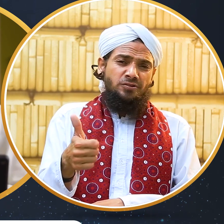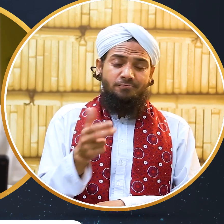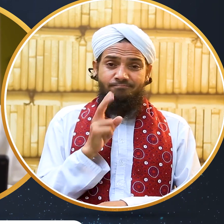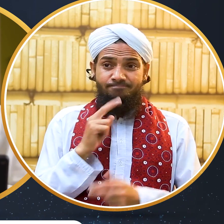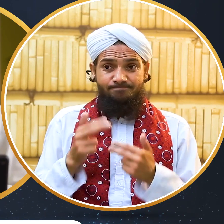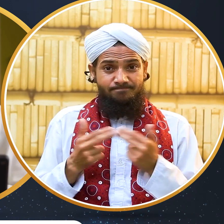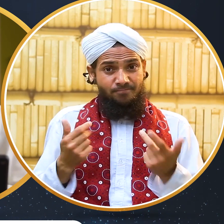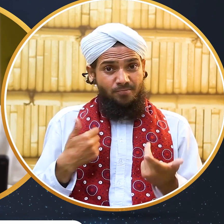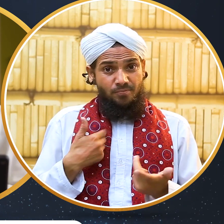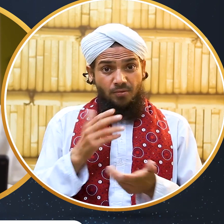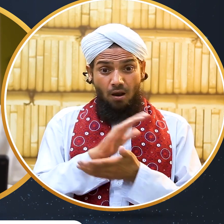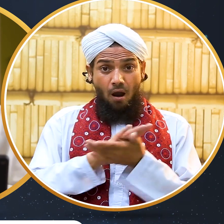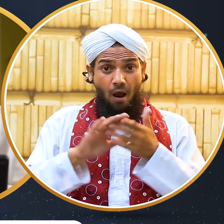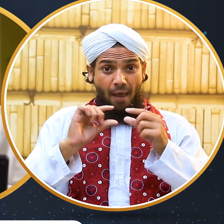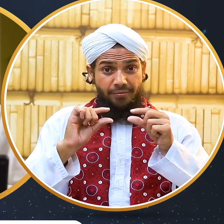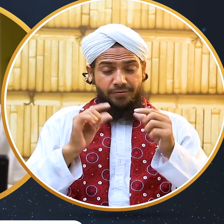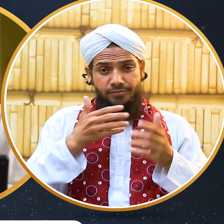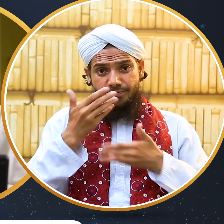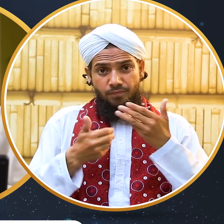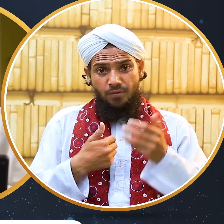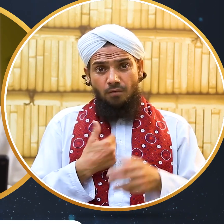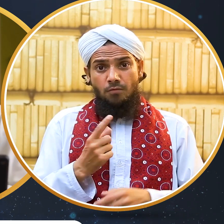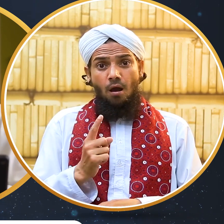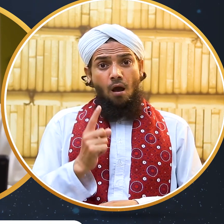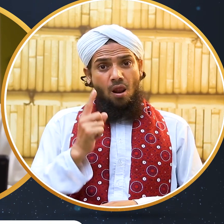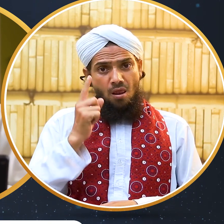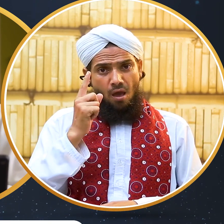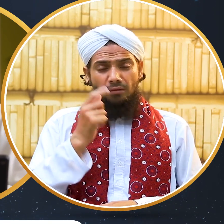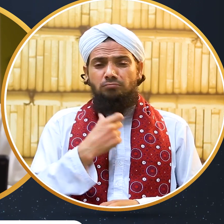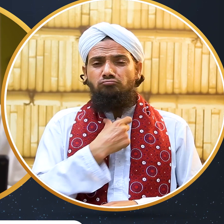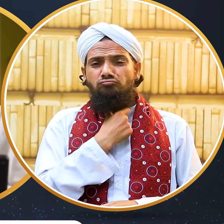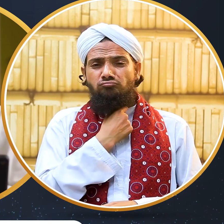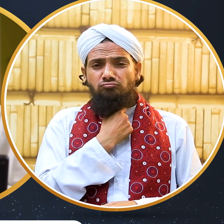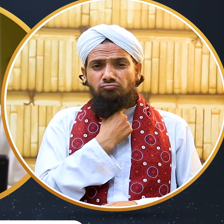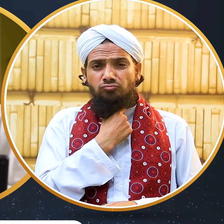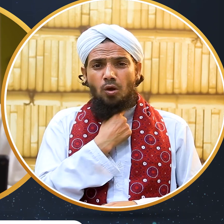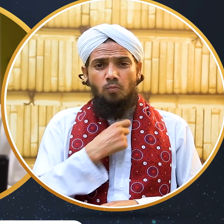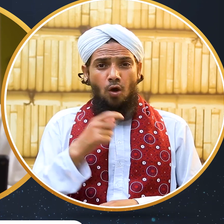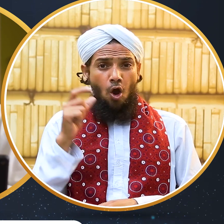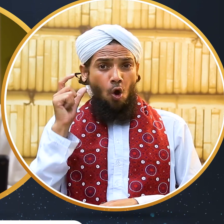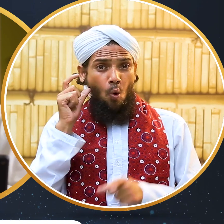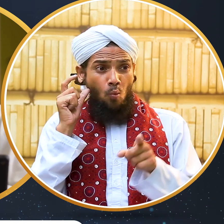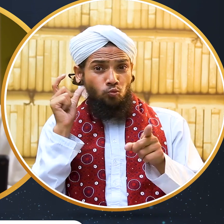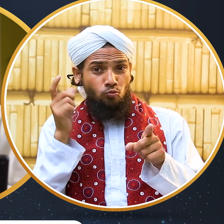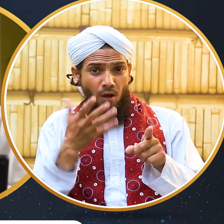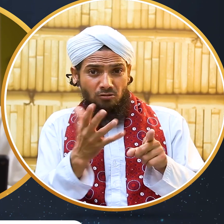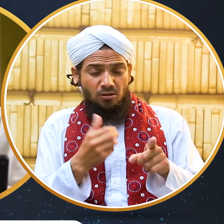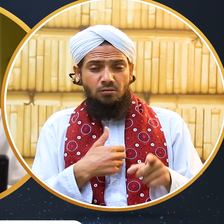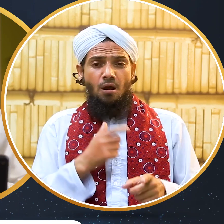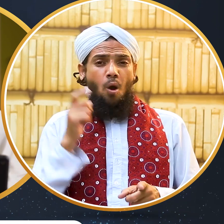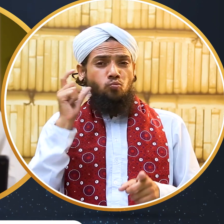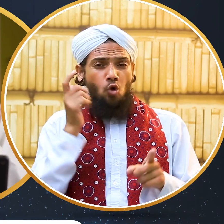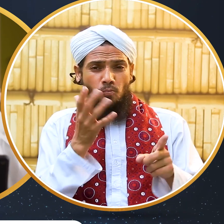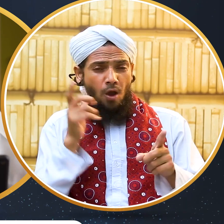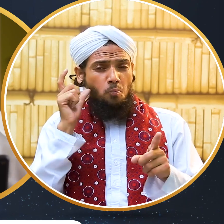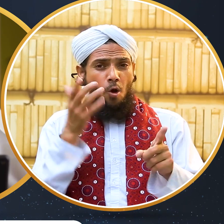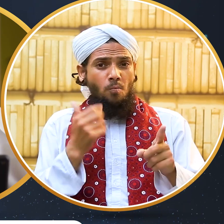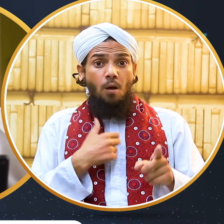میں اچھے الفاظ ادا کرے میں آپ کو ایک حدیث پاک آخر میں سناتا ہوں نبی پاک علیہ السلام نے ارشاد فرمایا اللہ عزوجل کی قسم وہ